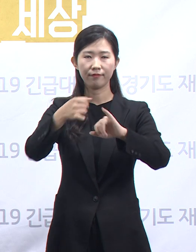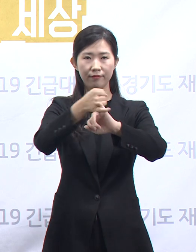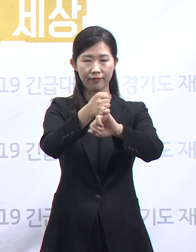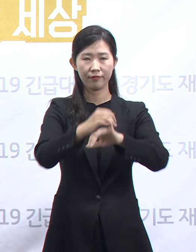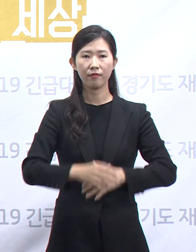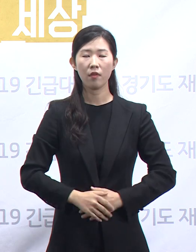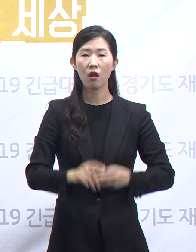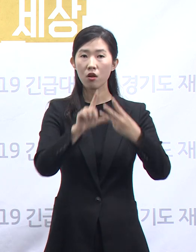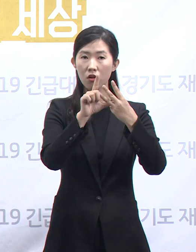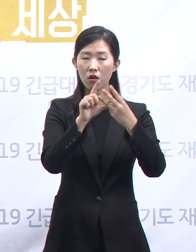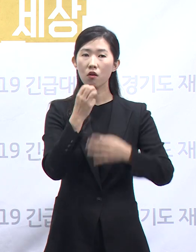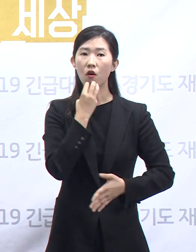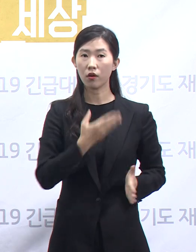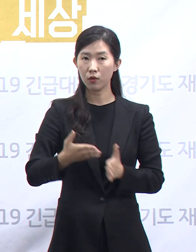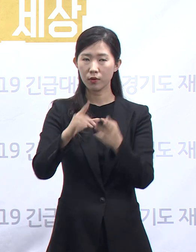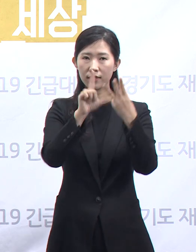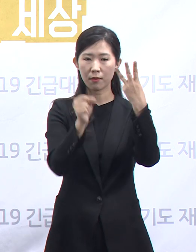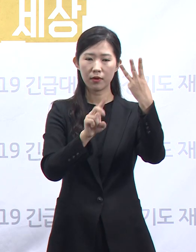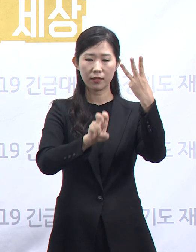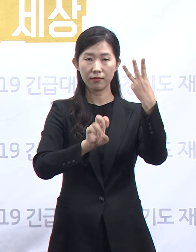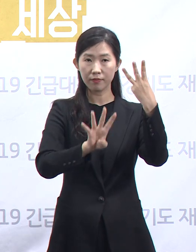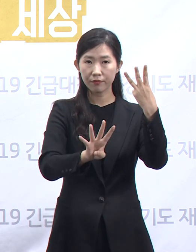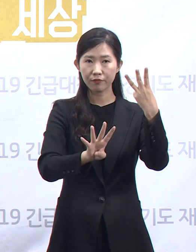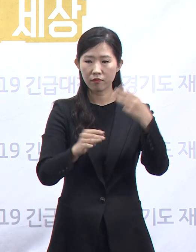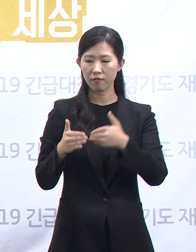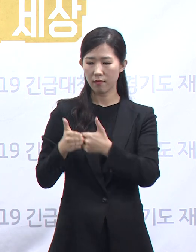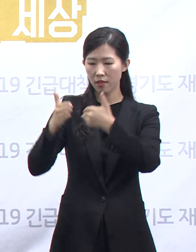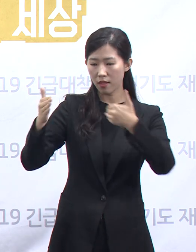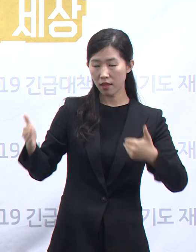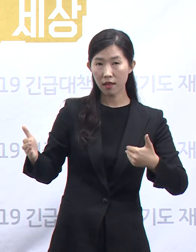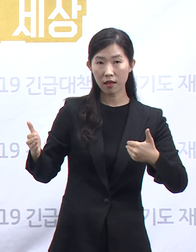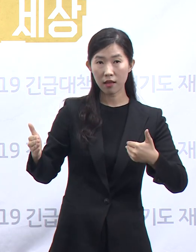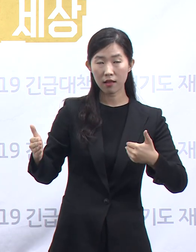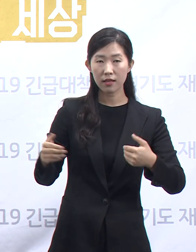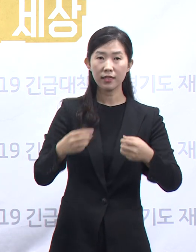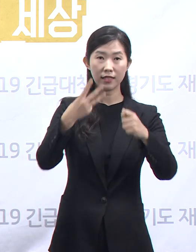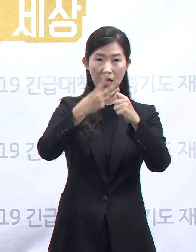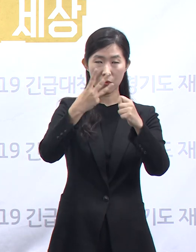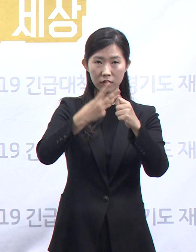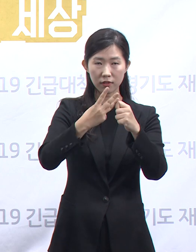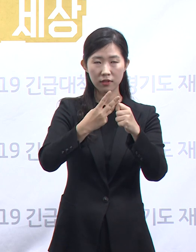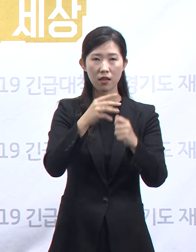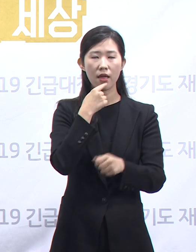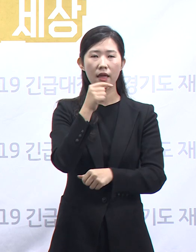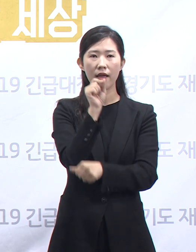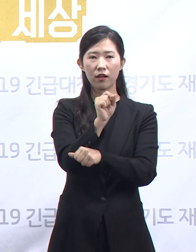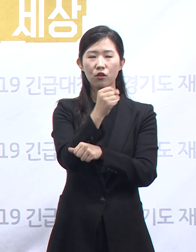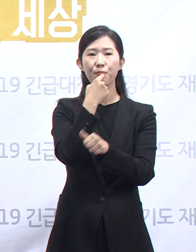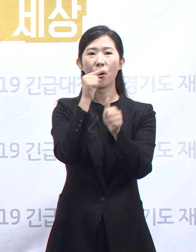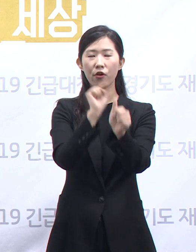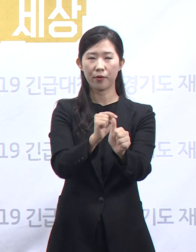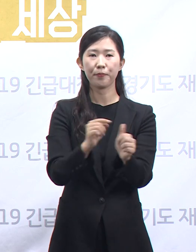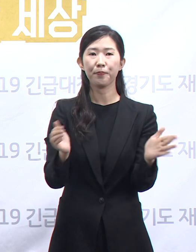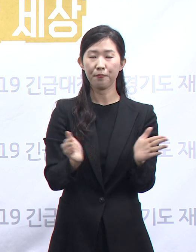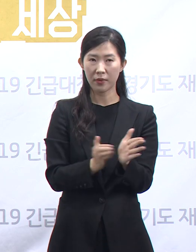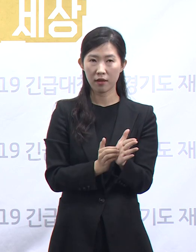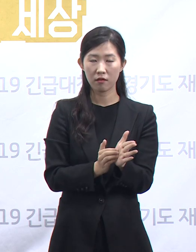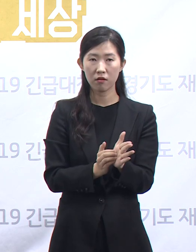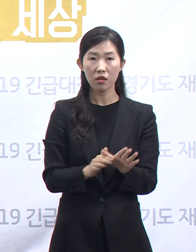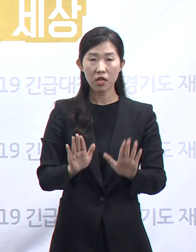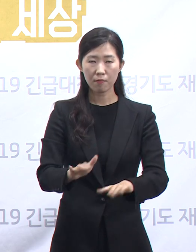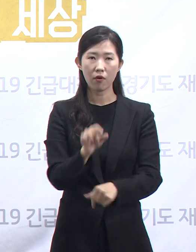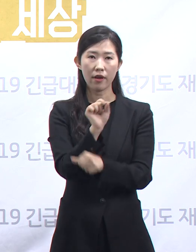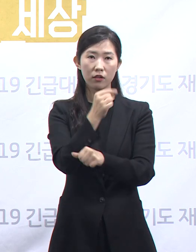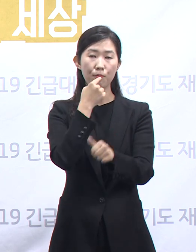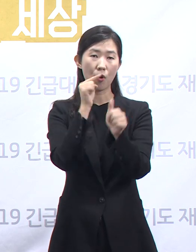24일 물리적 거리 두기 실천을 위한 세 번째 밀접 이용 제한 행정명령을 발동했습니다. 이번